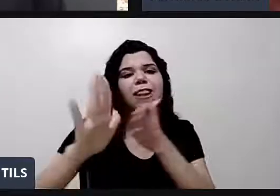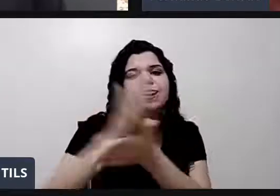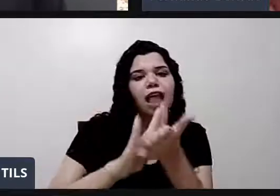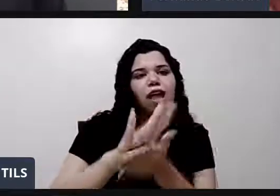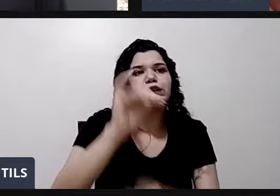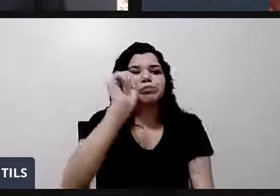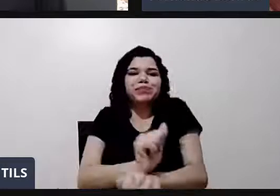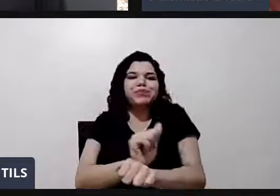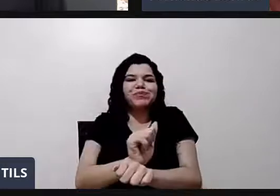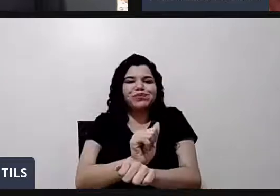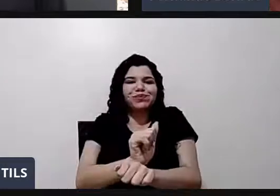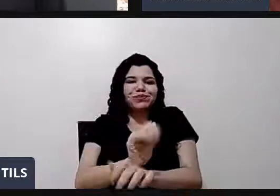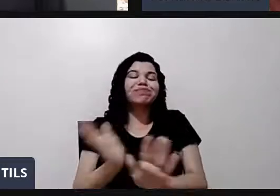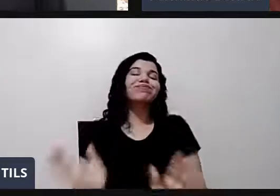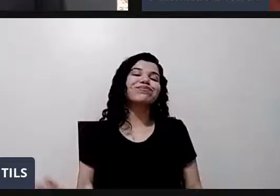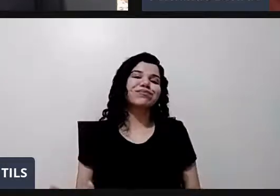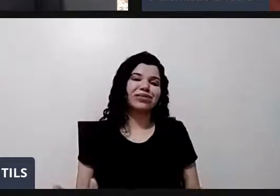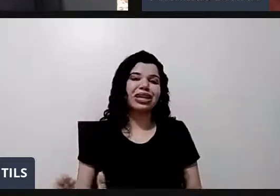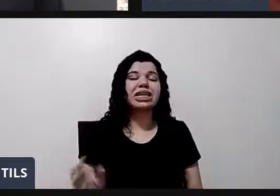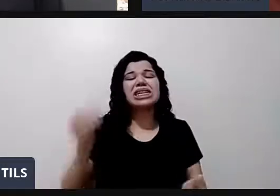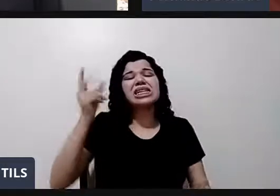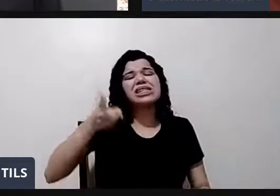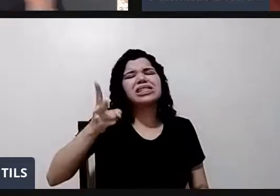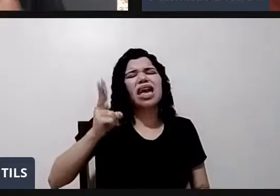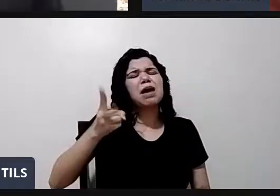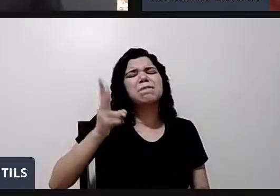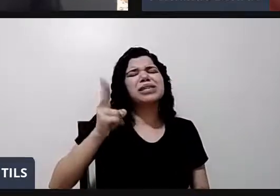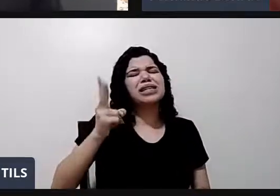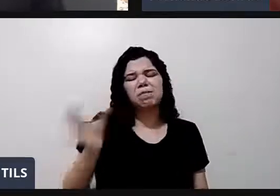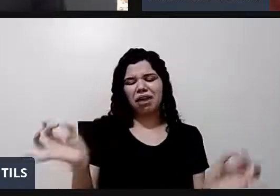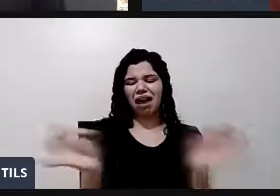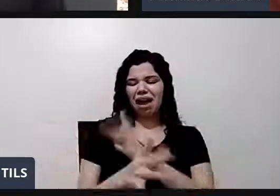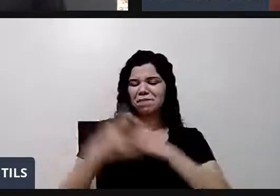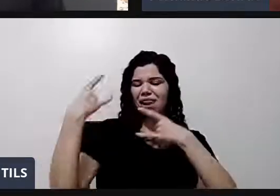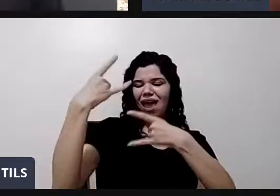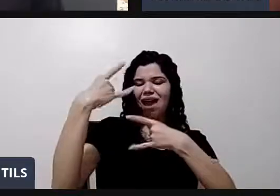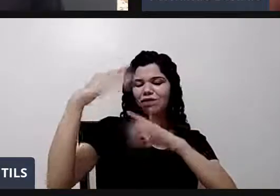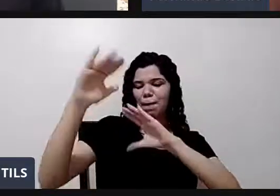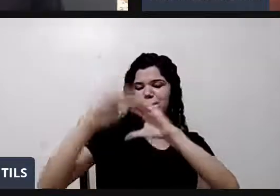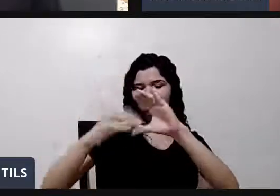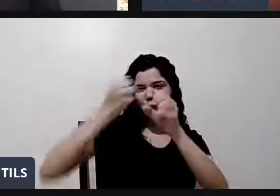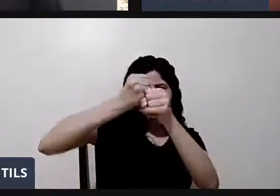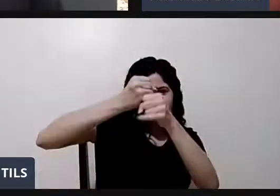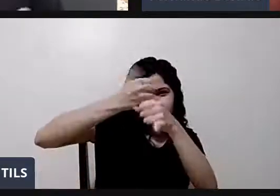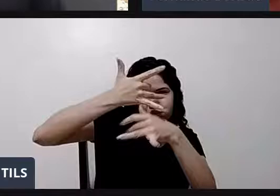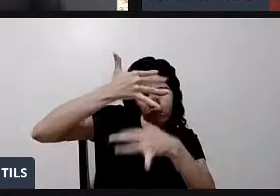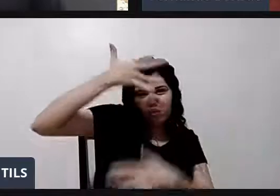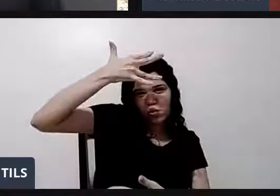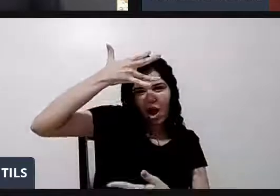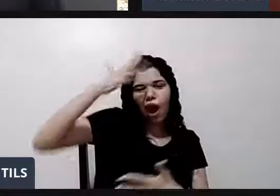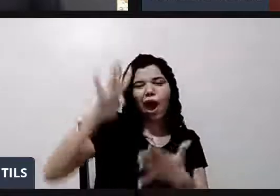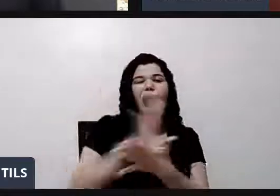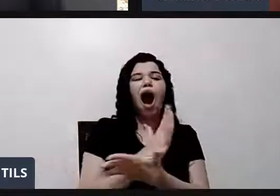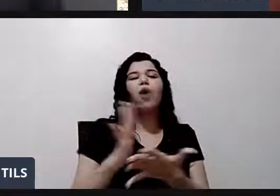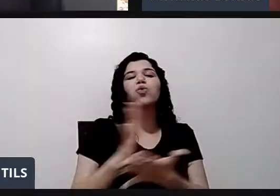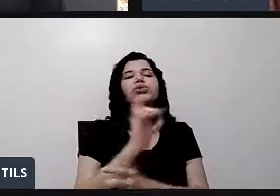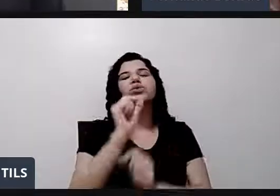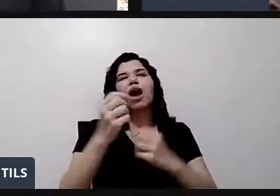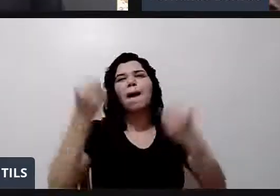É sempre que quando acaba a live aqui, eu passo as minhas horas recebendo algumas mensagens. A metade é dizendo, Carlinhos, parabéns e tal. E outra mensagem, rapaz, porque faltou